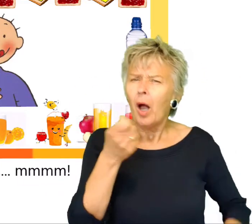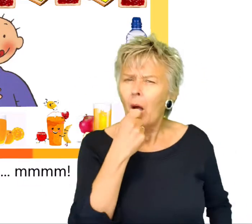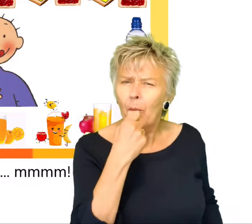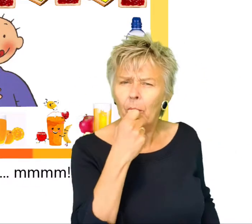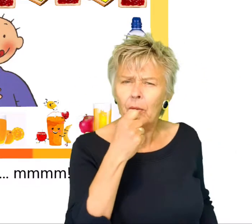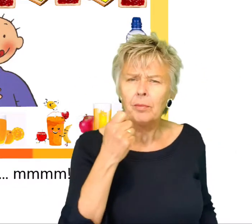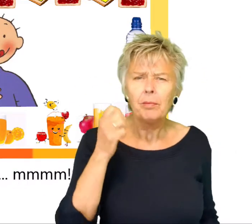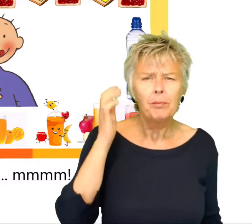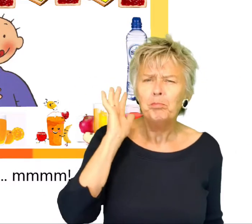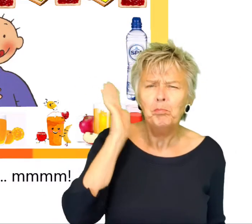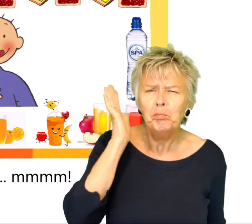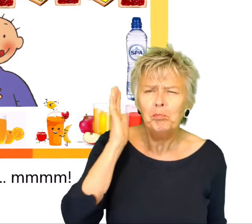hapken.